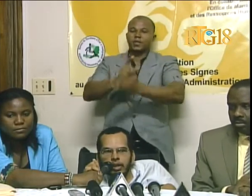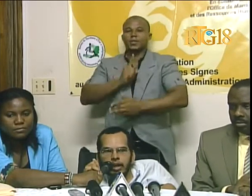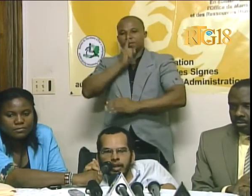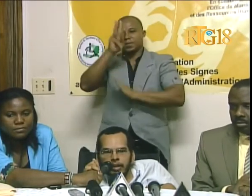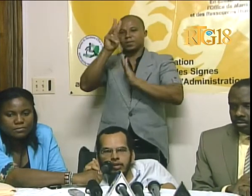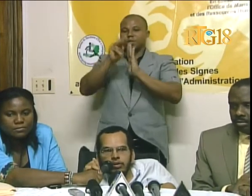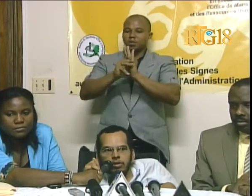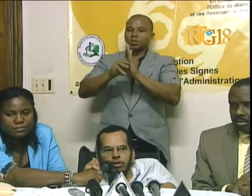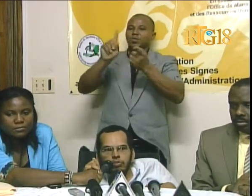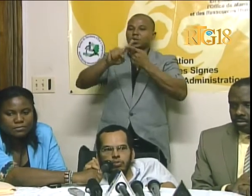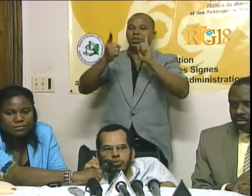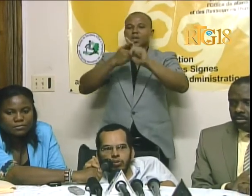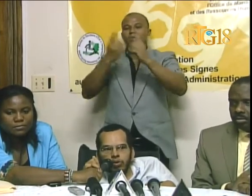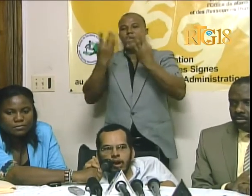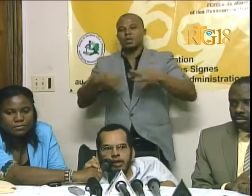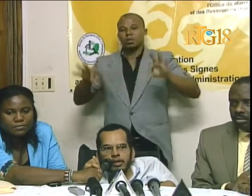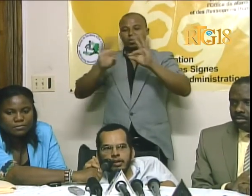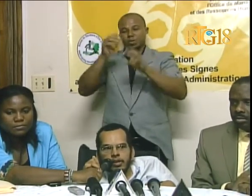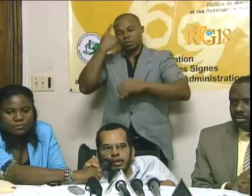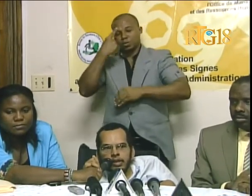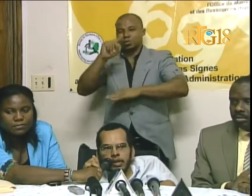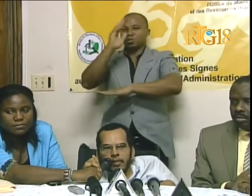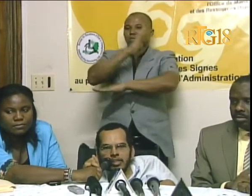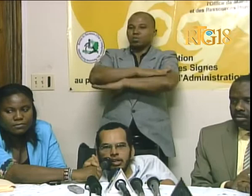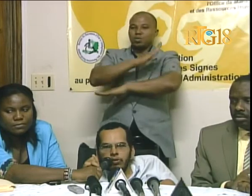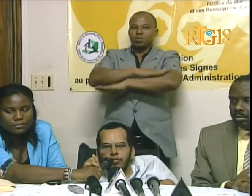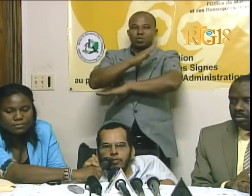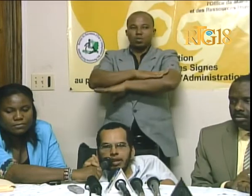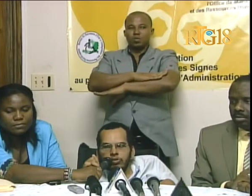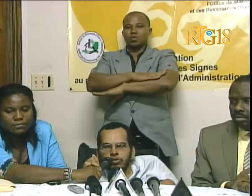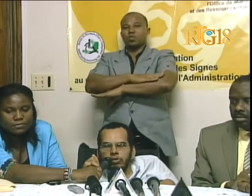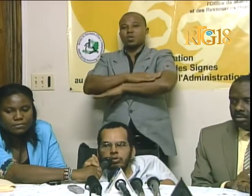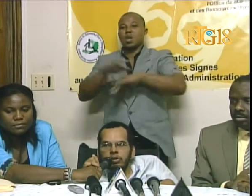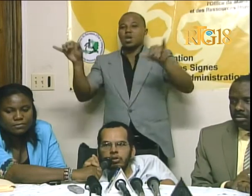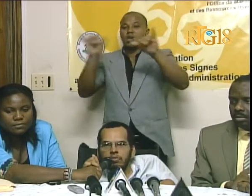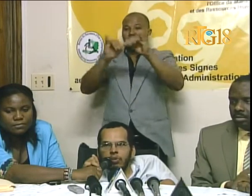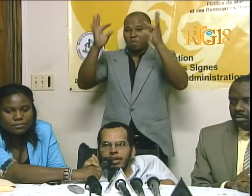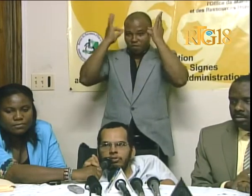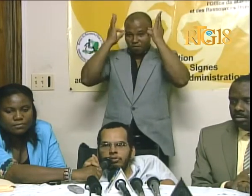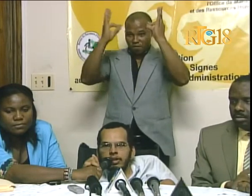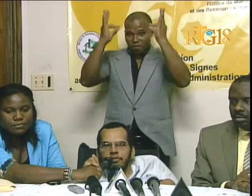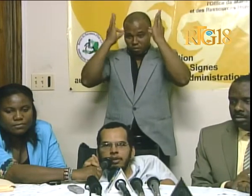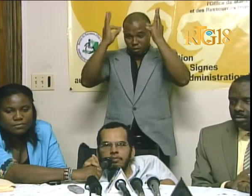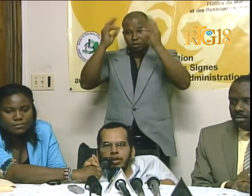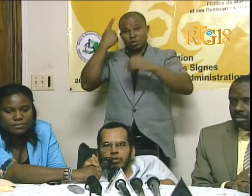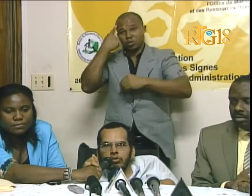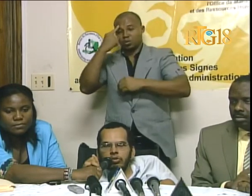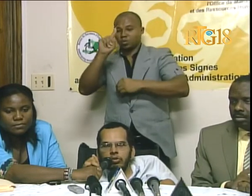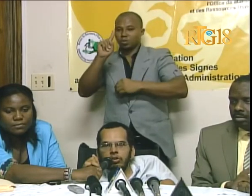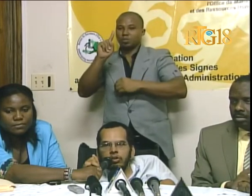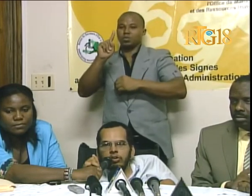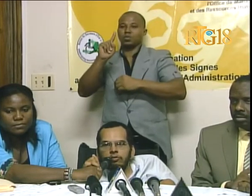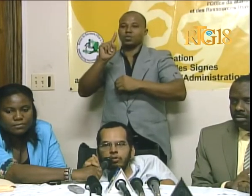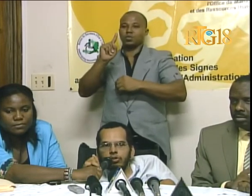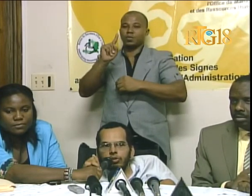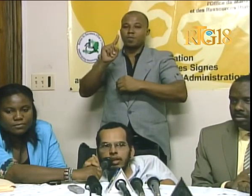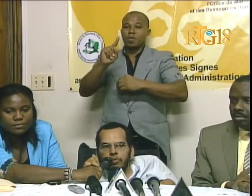patenèr kle pou blouroa e an matye de formasyon pou asyure vremen ke